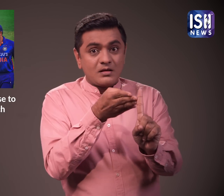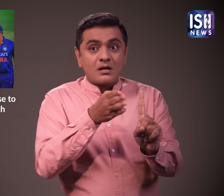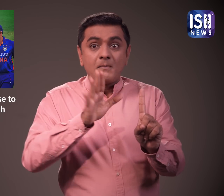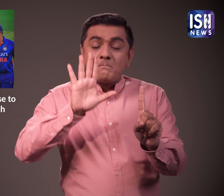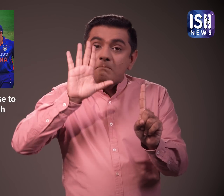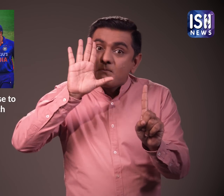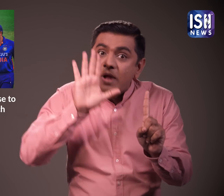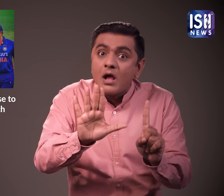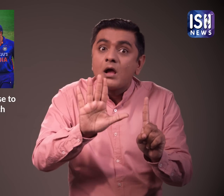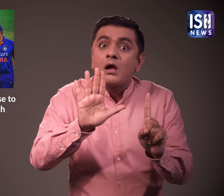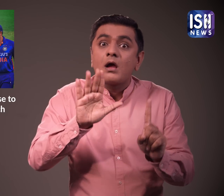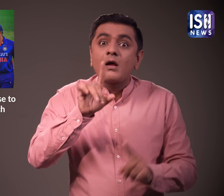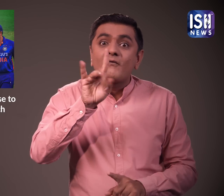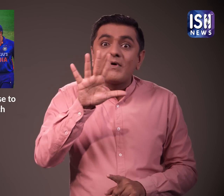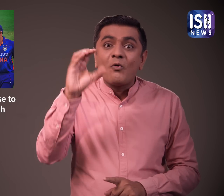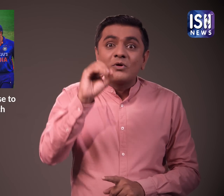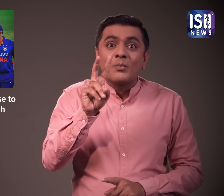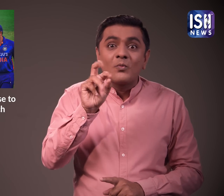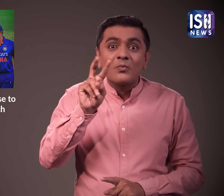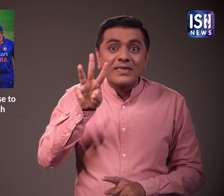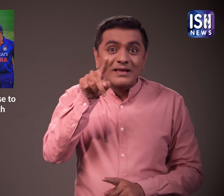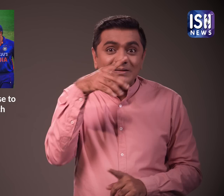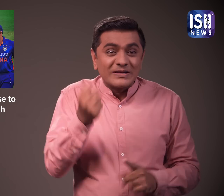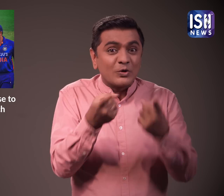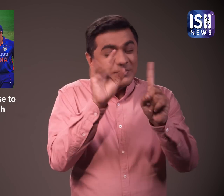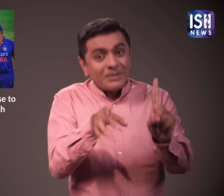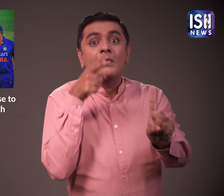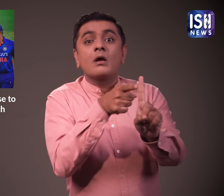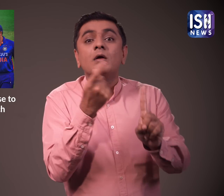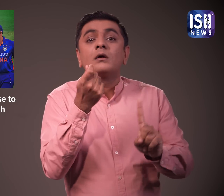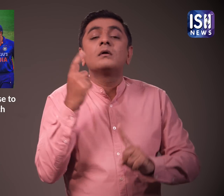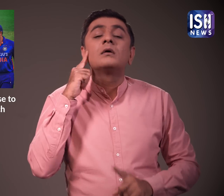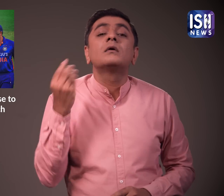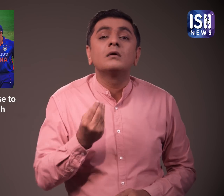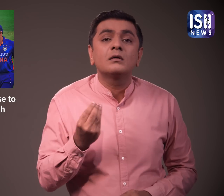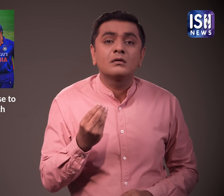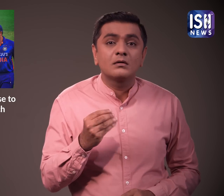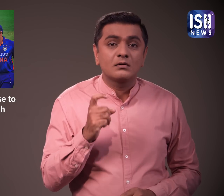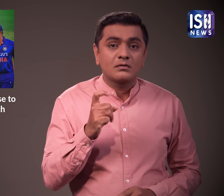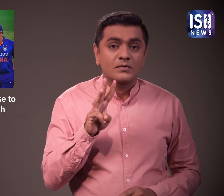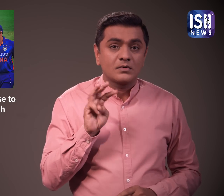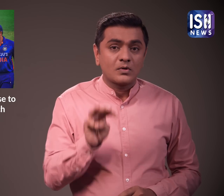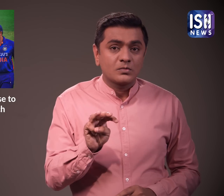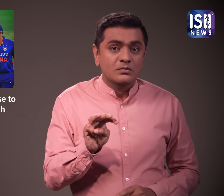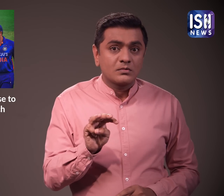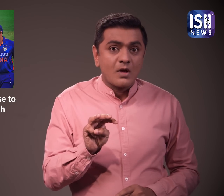लेकिन अगर आप यही कमरा 15 अक्टोबर के लिए बुक करना चाहते है तो शुल्क 73,000 रुपे है वोह